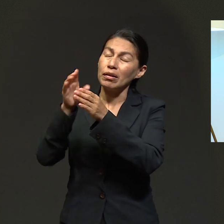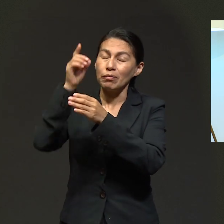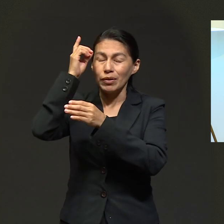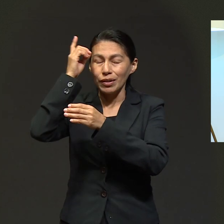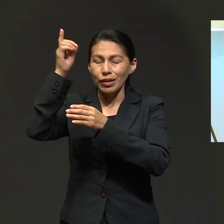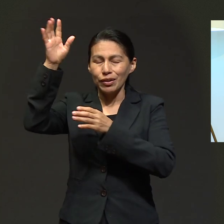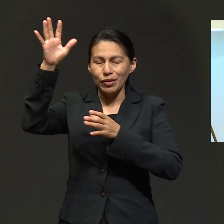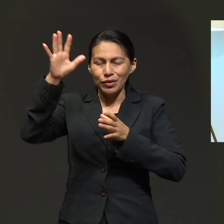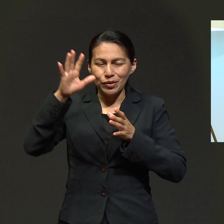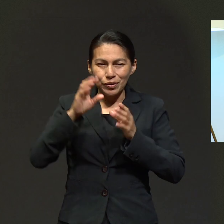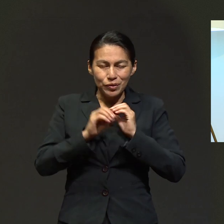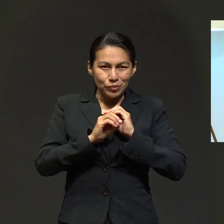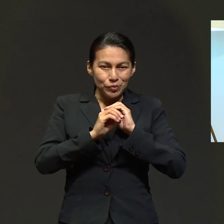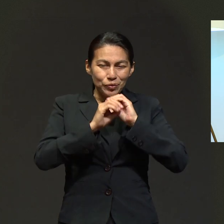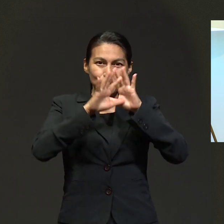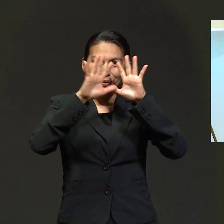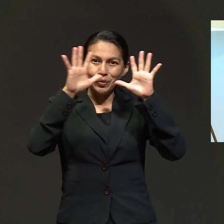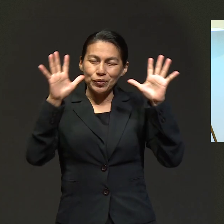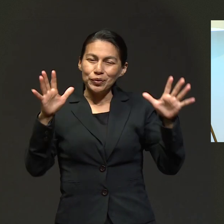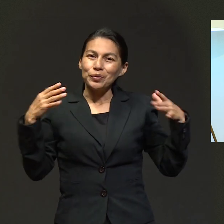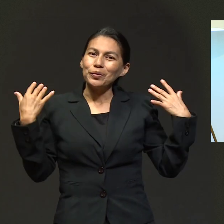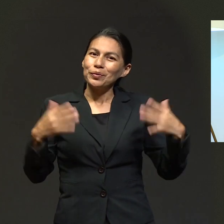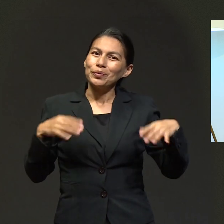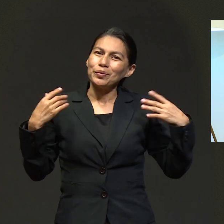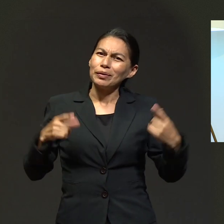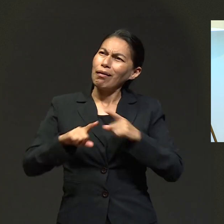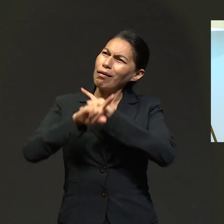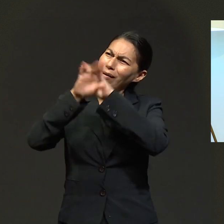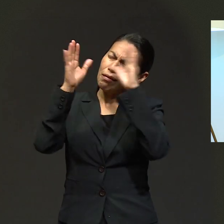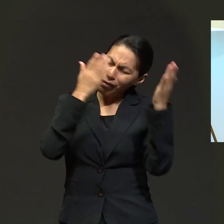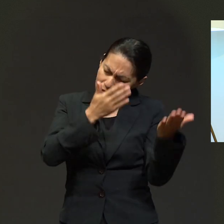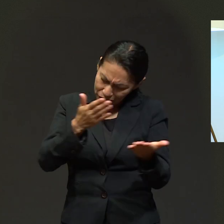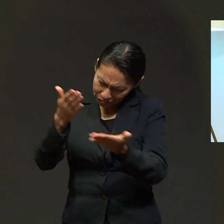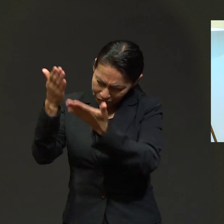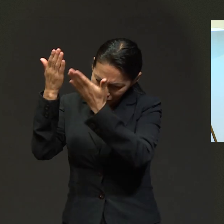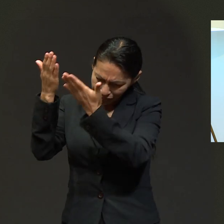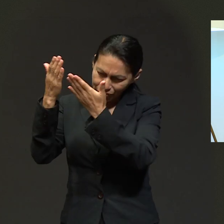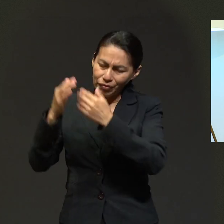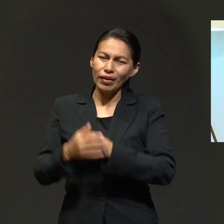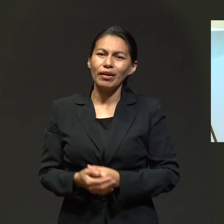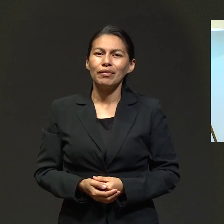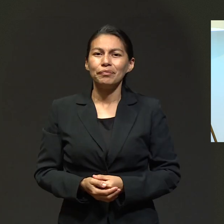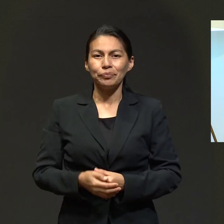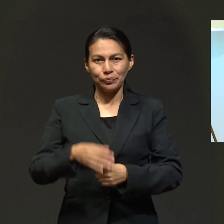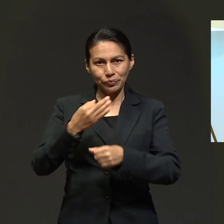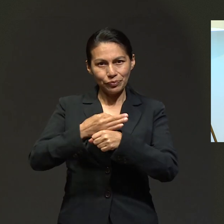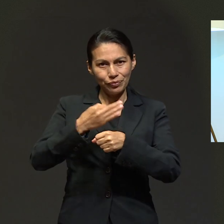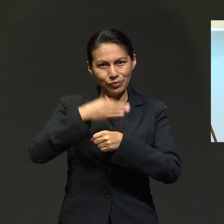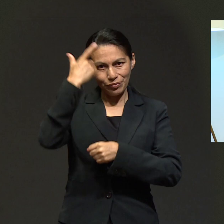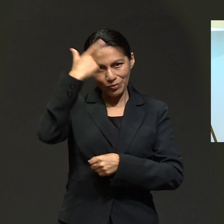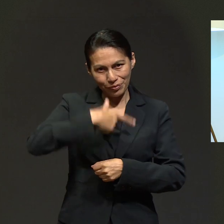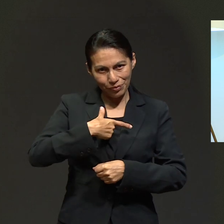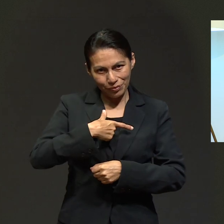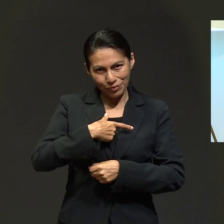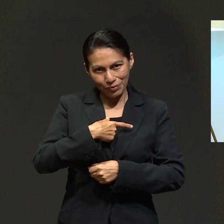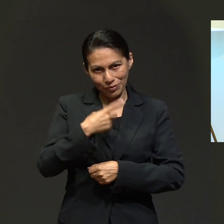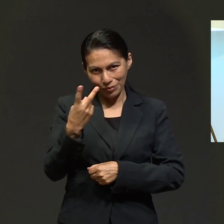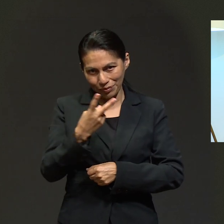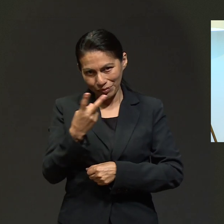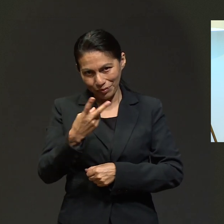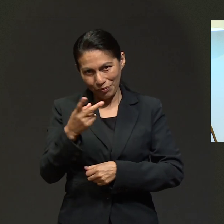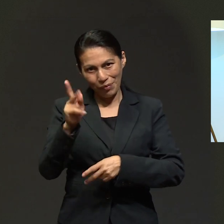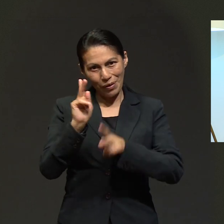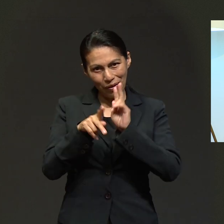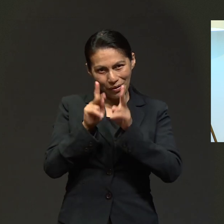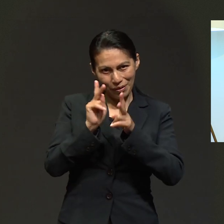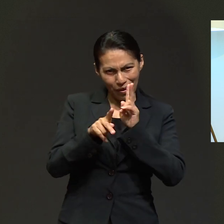sus vidas, para que Dios sea engrandecido sobre todo nombre. Esta noche, ellos